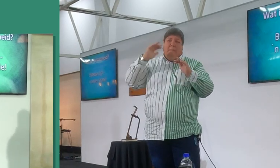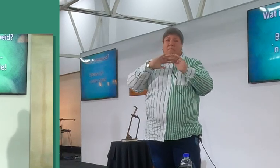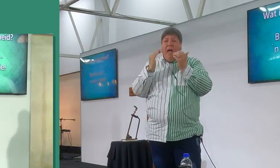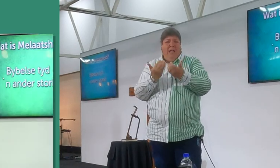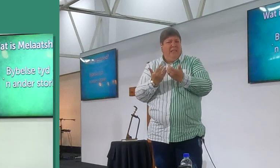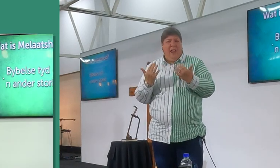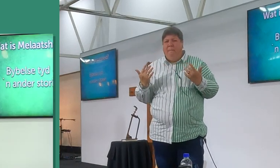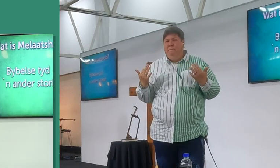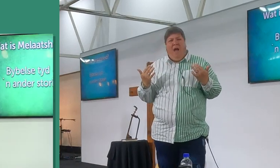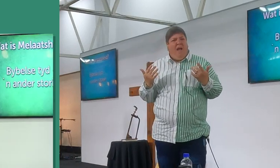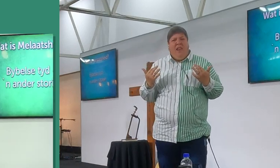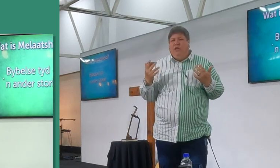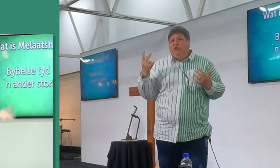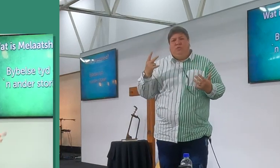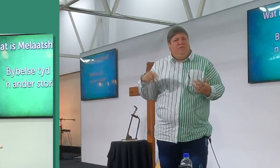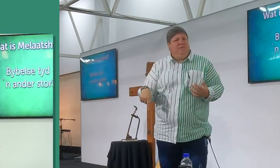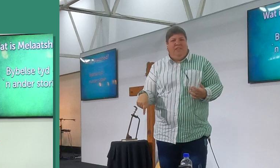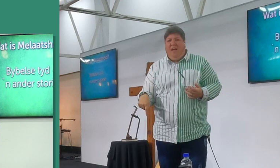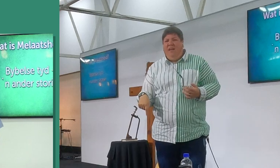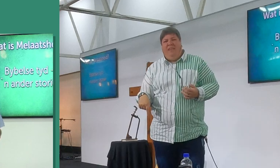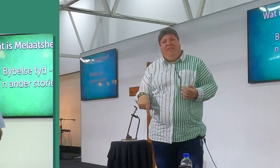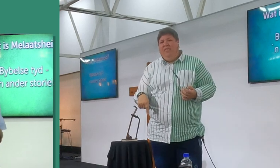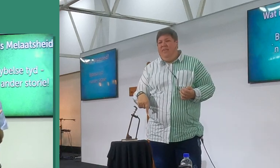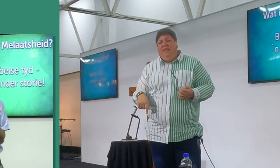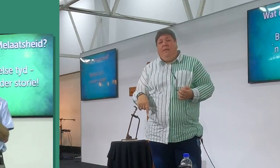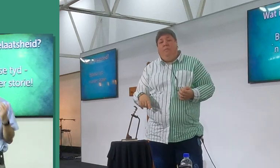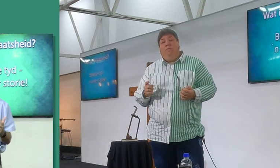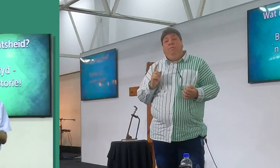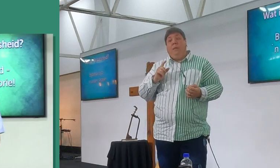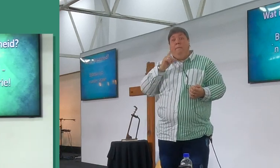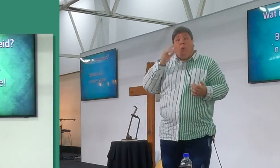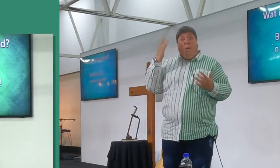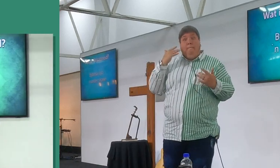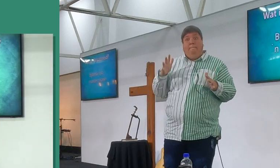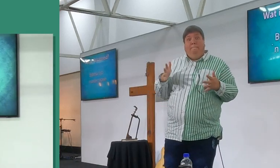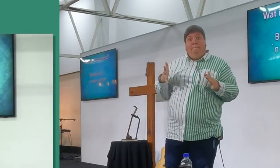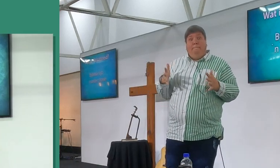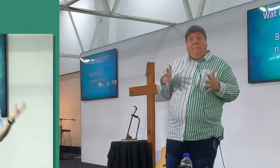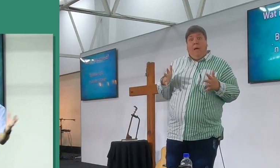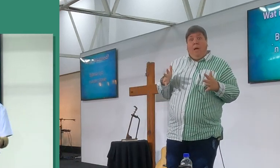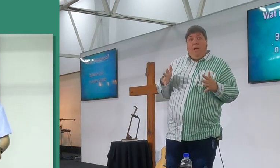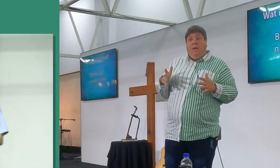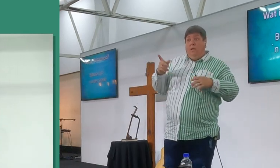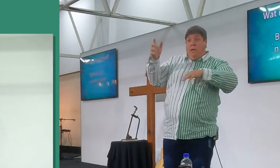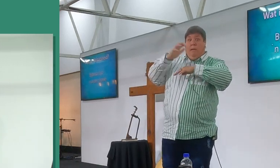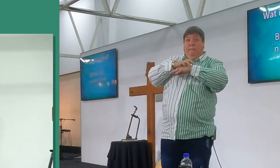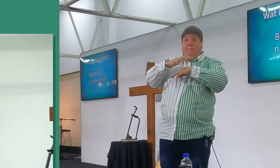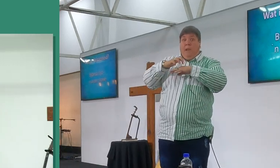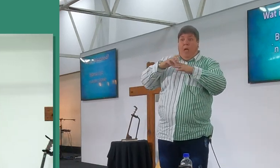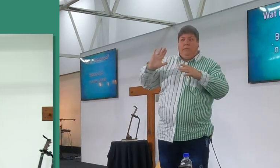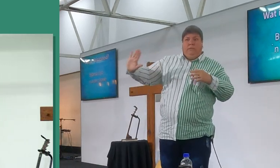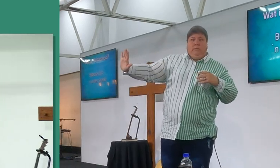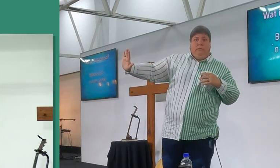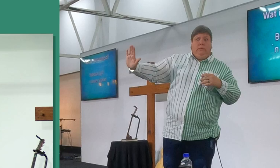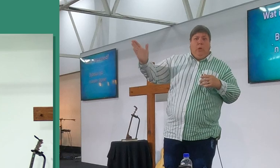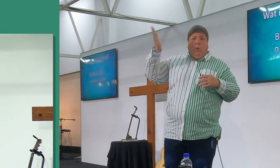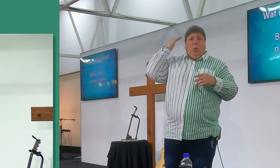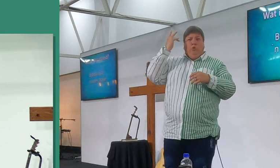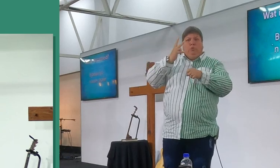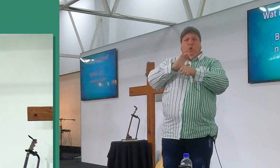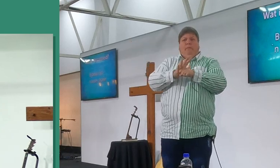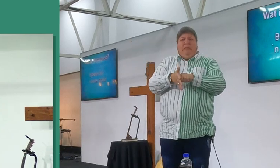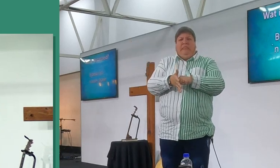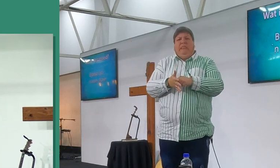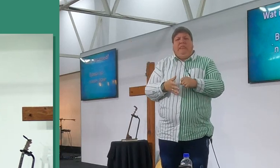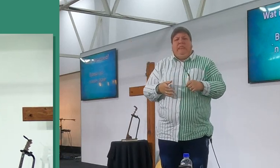net om het erger te maak, om julle een bykie achtergrond verder te geer, omdat mense so bang was, oeh, Adrian, jy is my laatst, bly weg van my af, dis so skouw het vandag, nie,